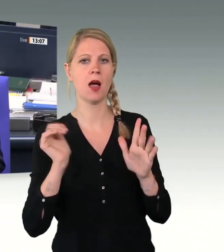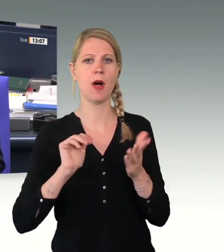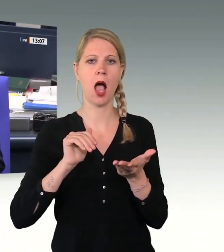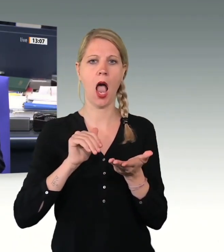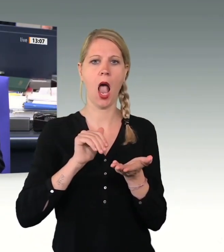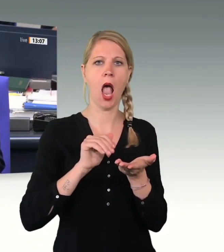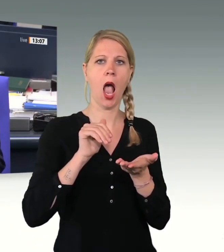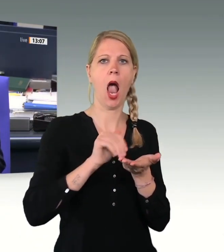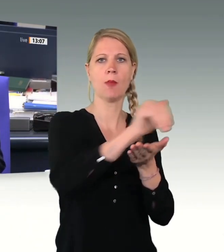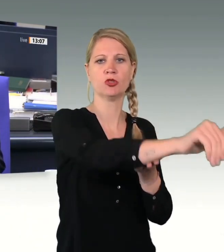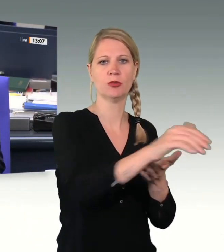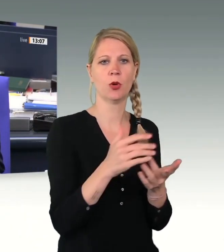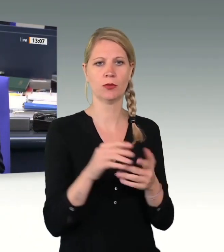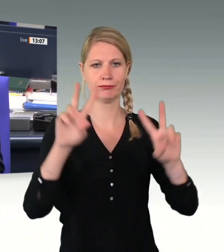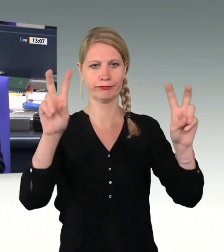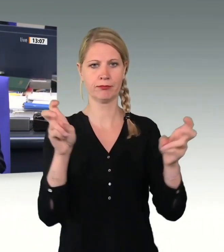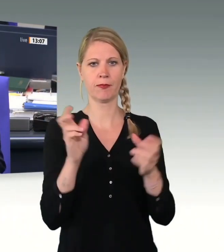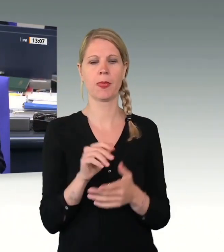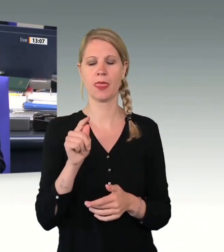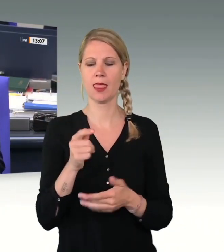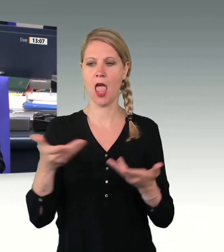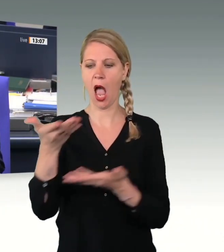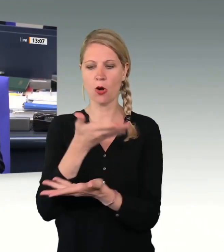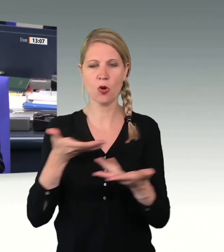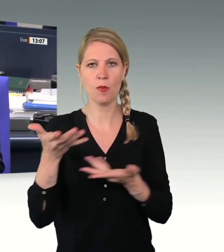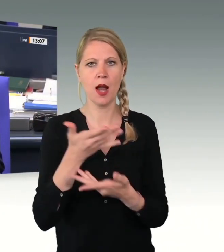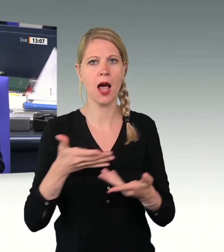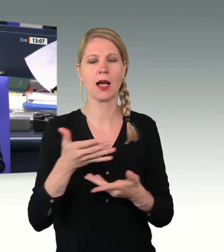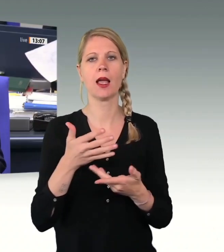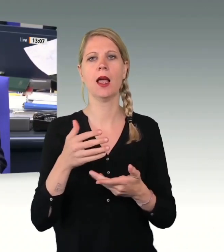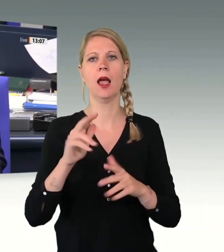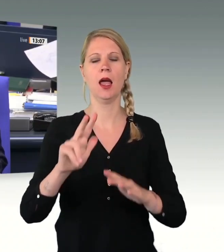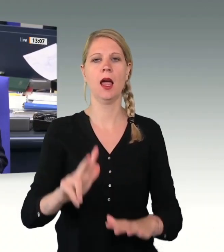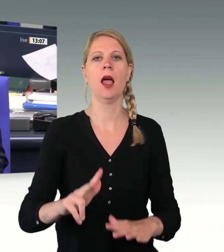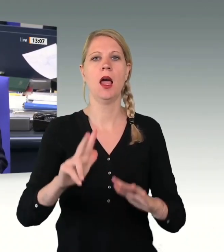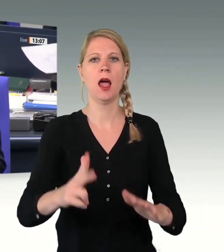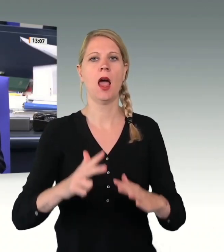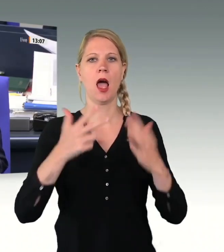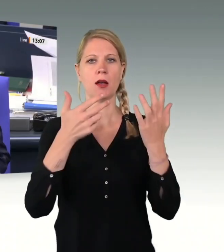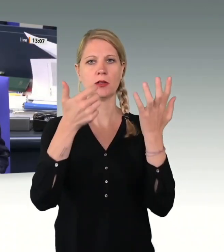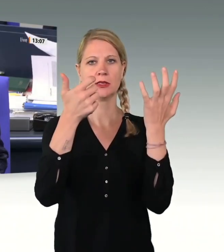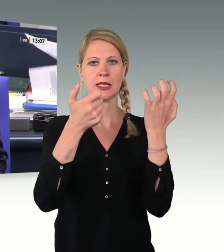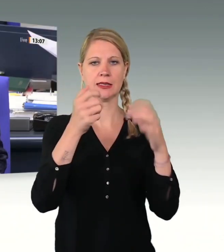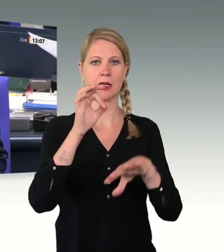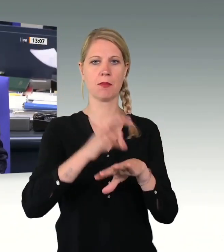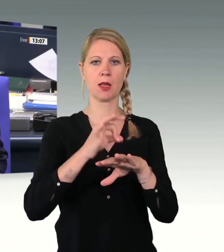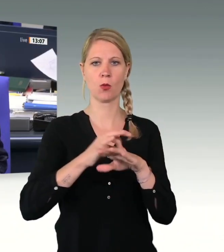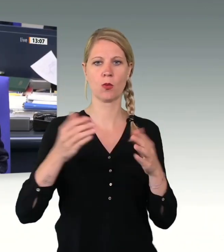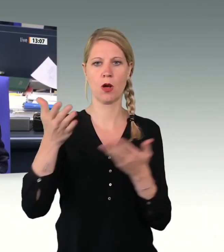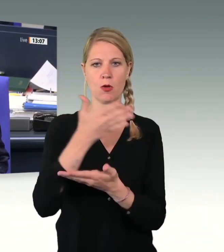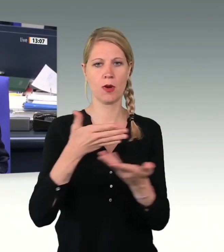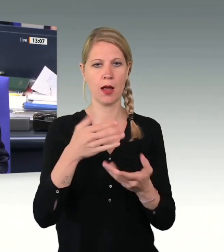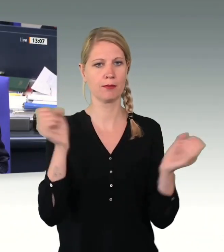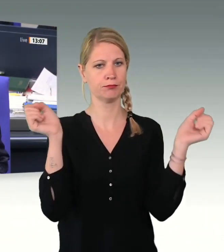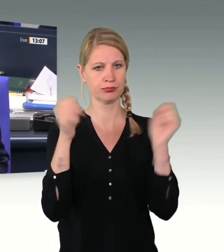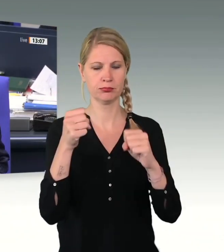Aussprache wurde eine Dauer von 68 Minuten beschlossen. Ich bitte zügig Platz zu nehmen.